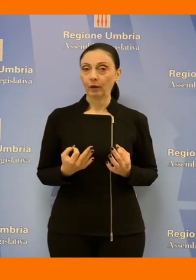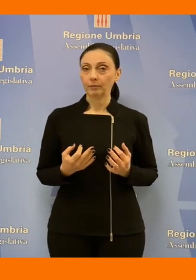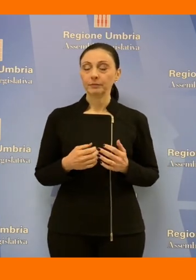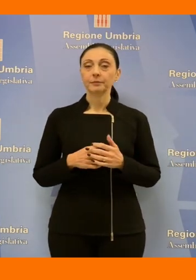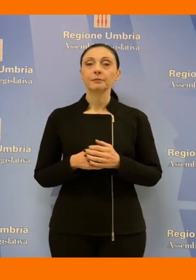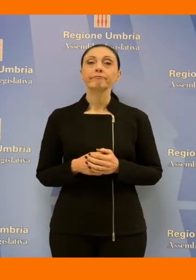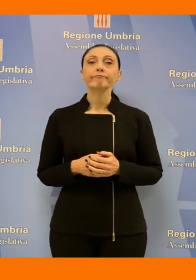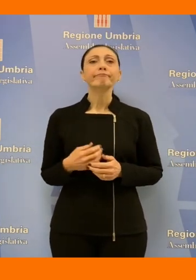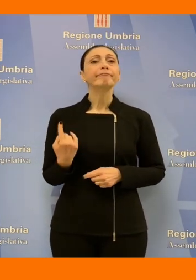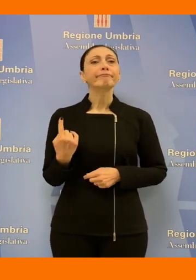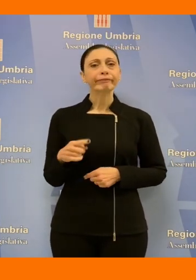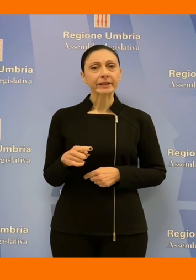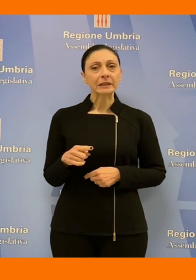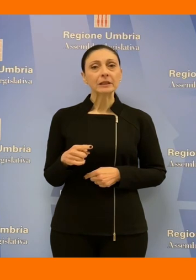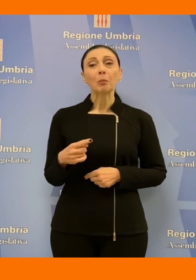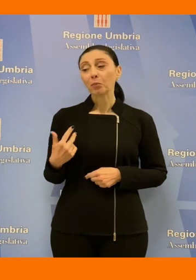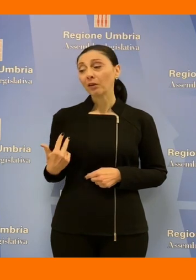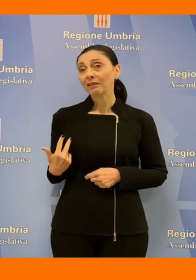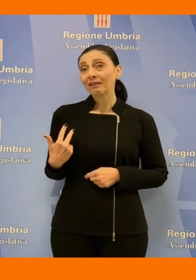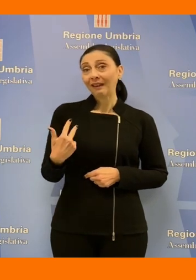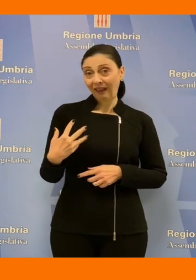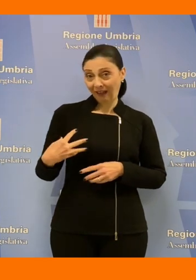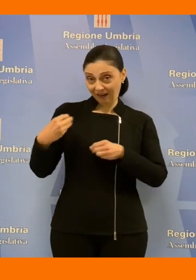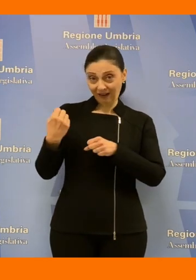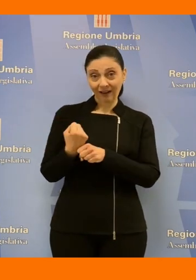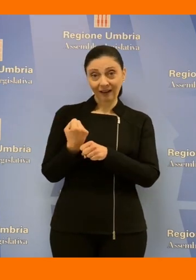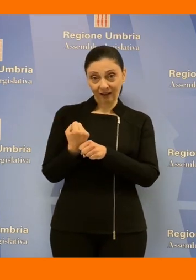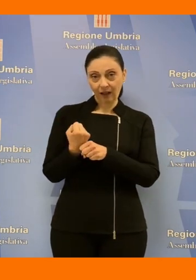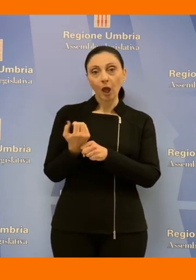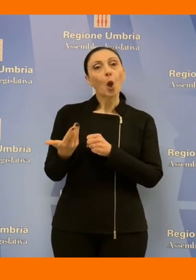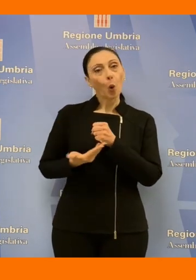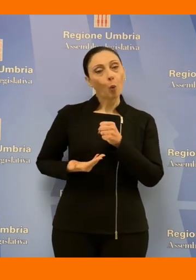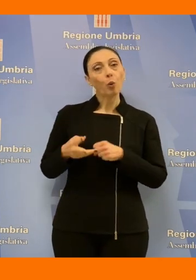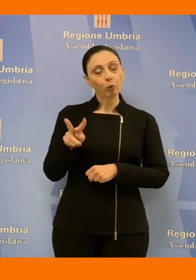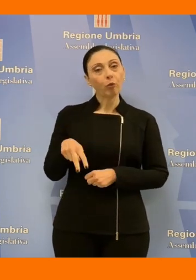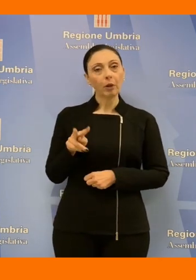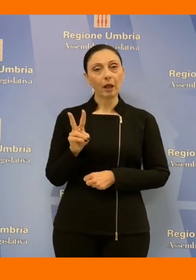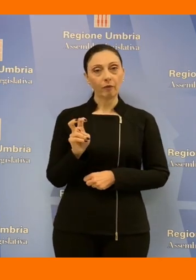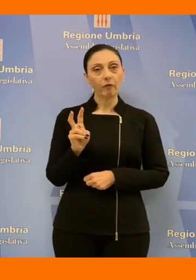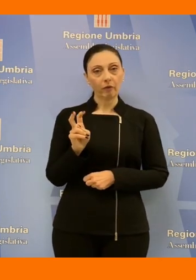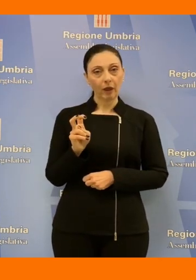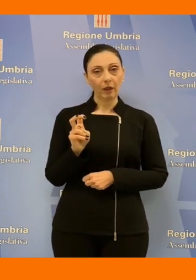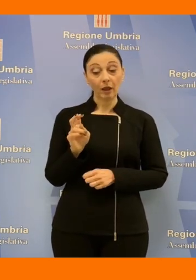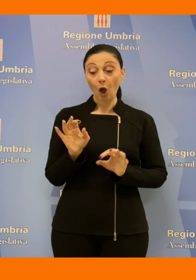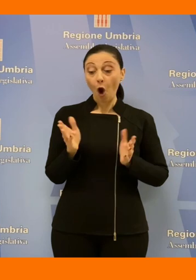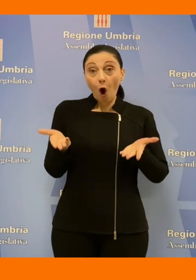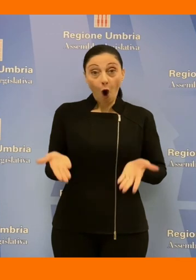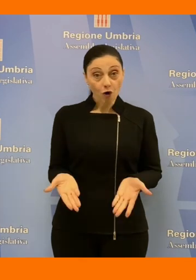parla di questo atto da tre anni abbiamo iniziato questo cammino nel luglio del 2020 pertanto siamo arrivati oggi alla